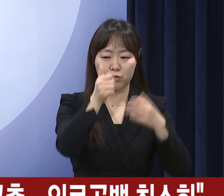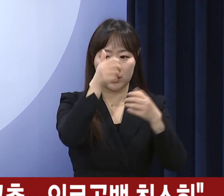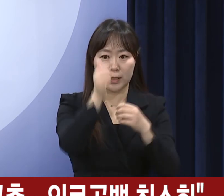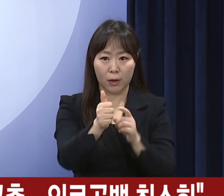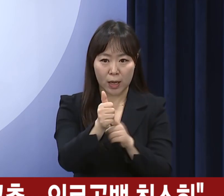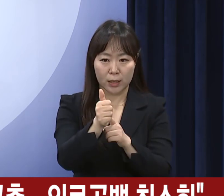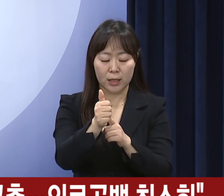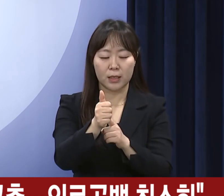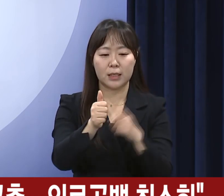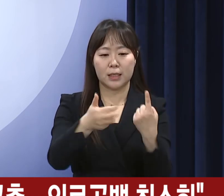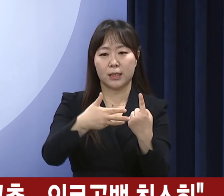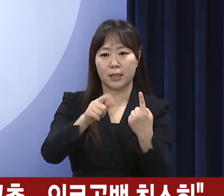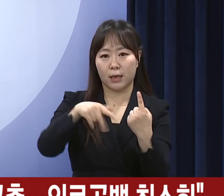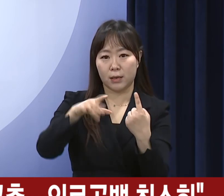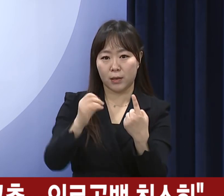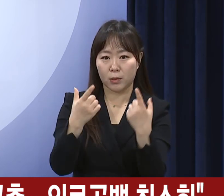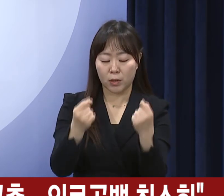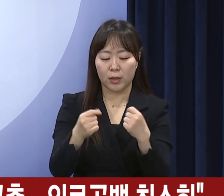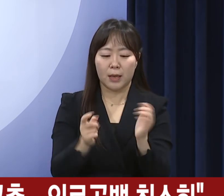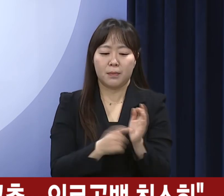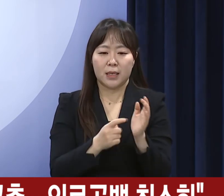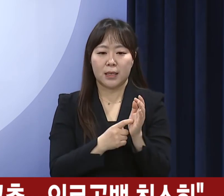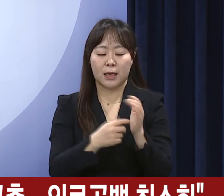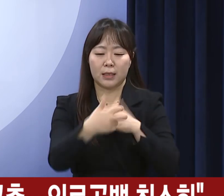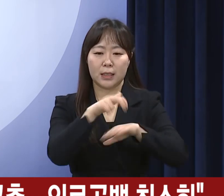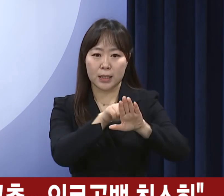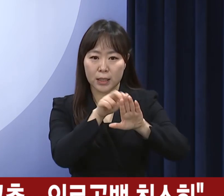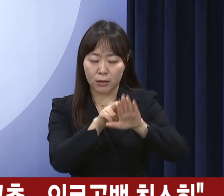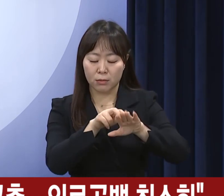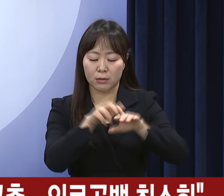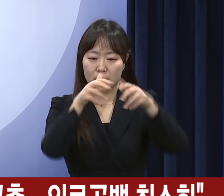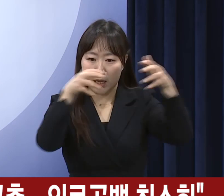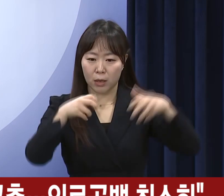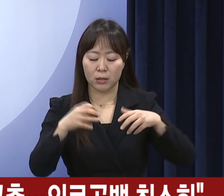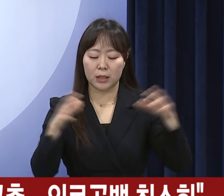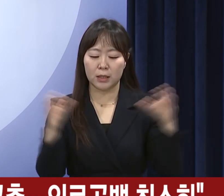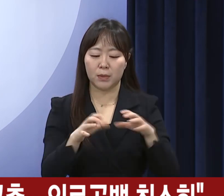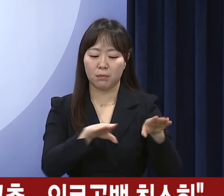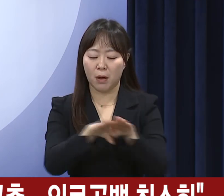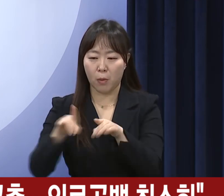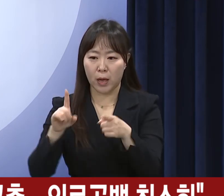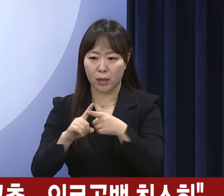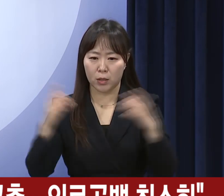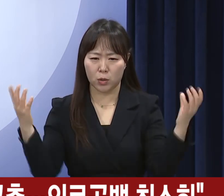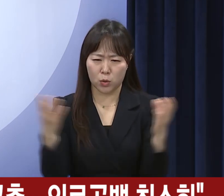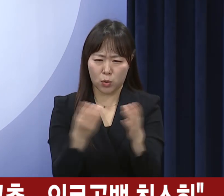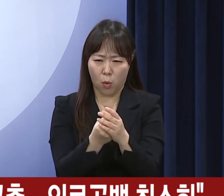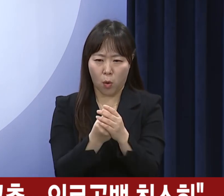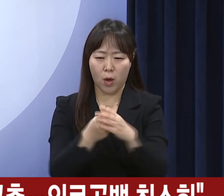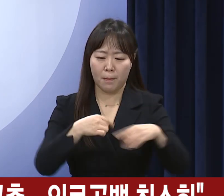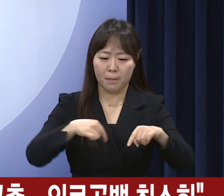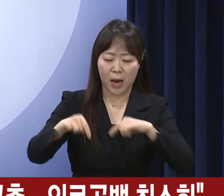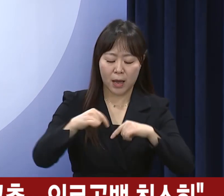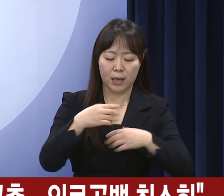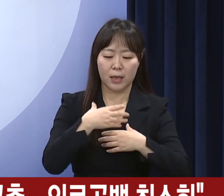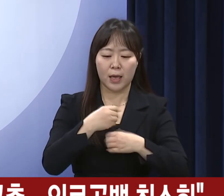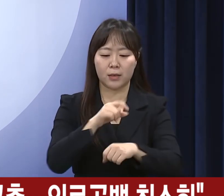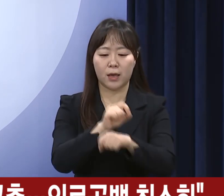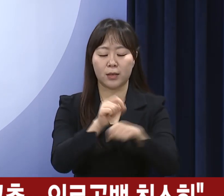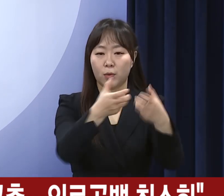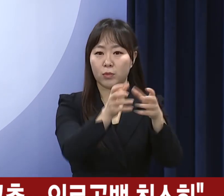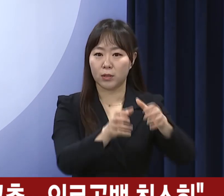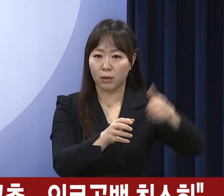1차장으로서 비상진료대책과 집단행동대응 총괄을 행정안전부